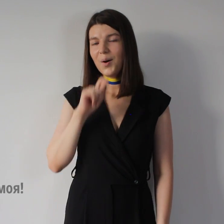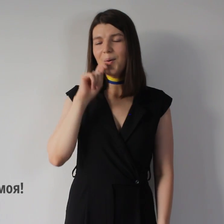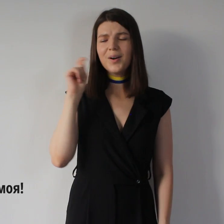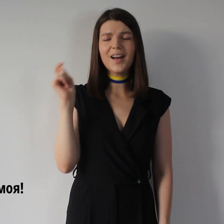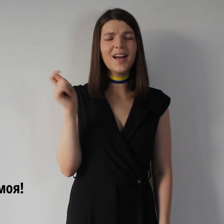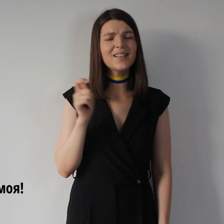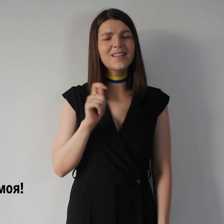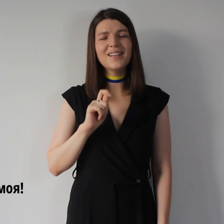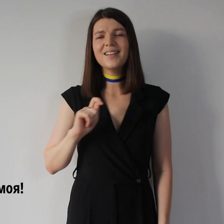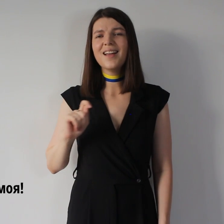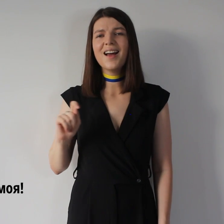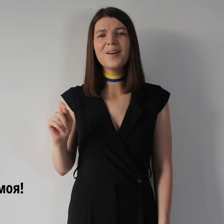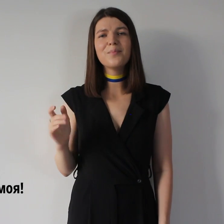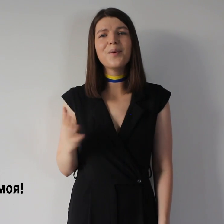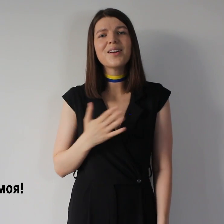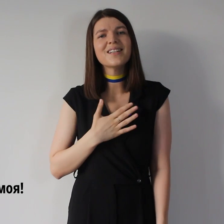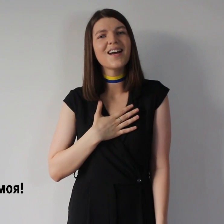Украина моя